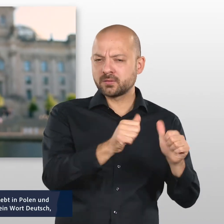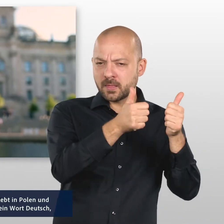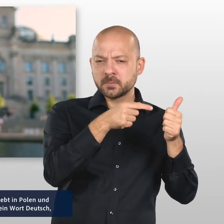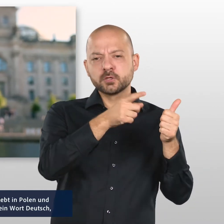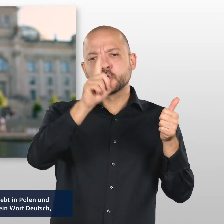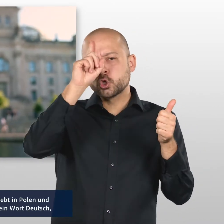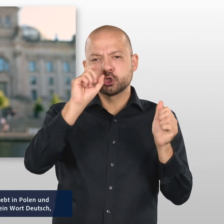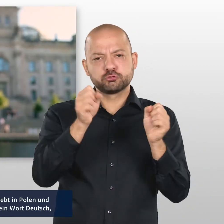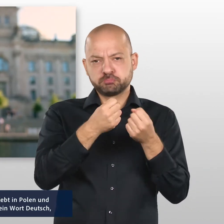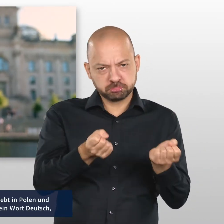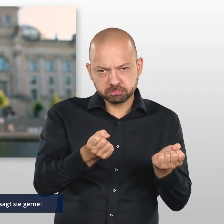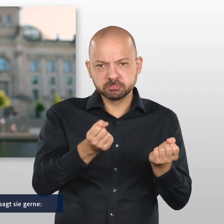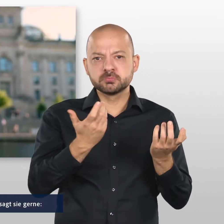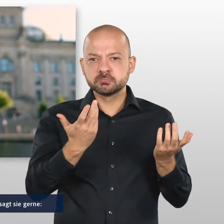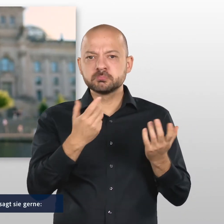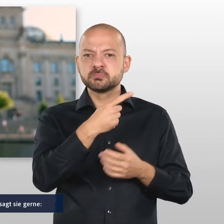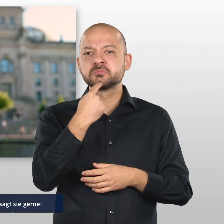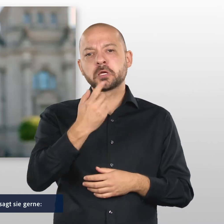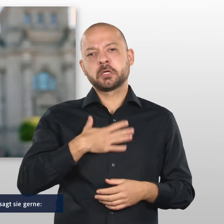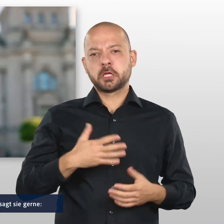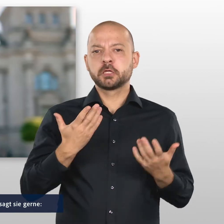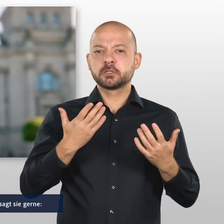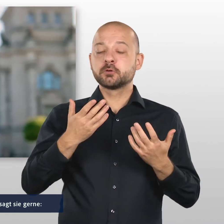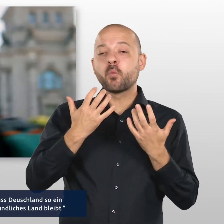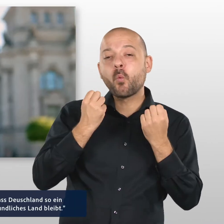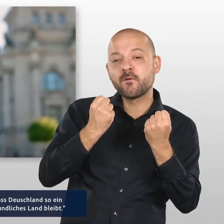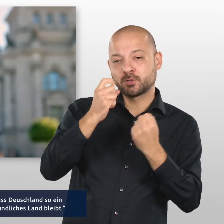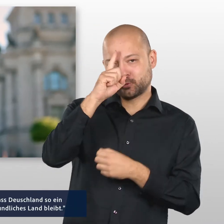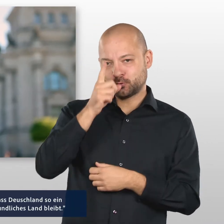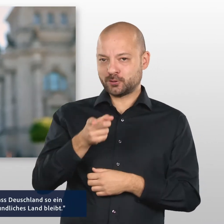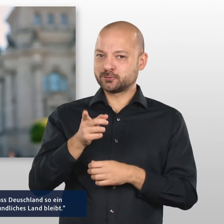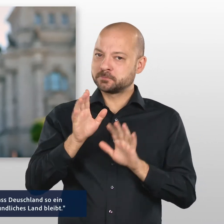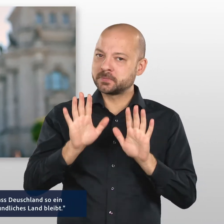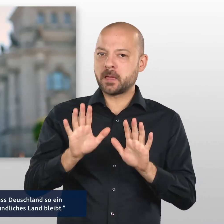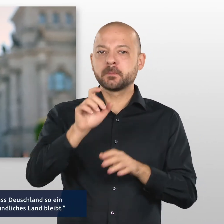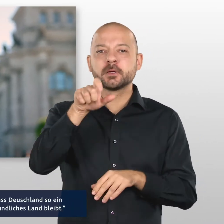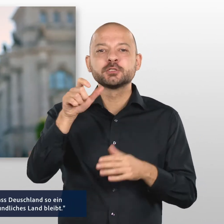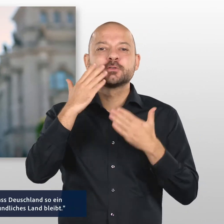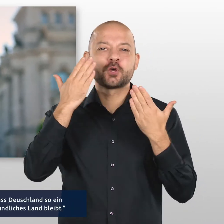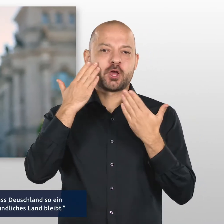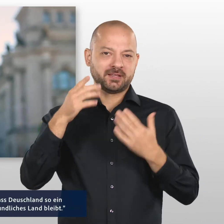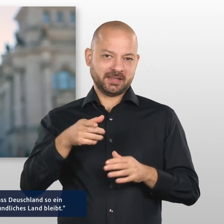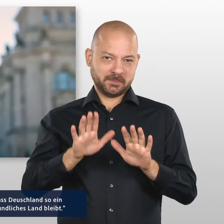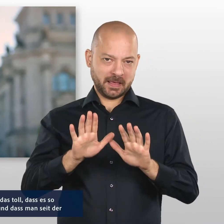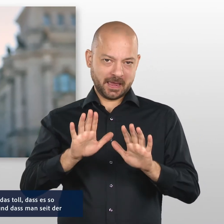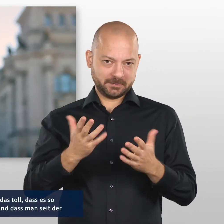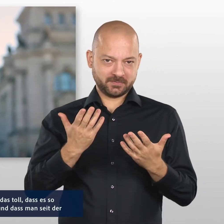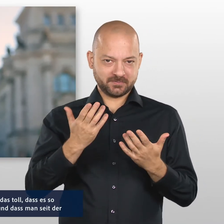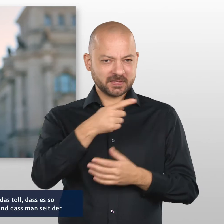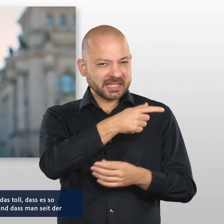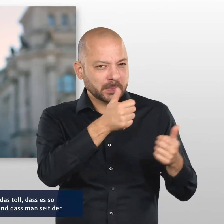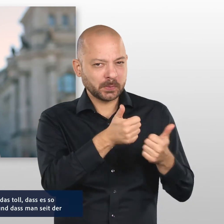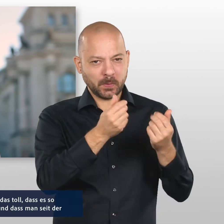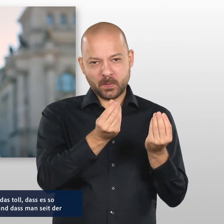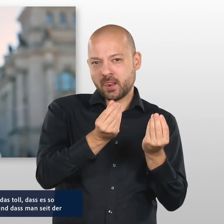in Polen und spricht kein Wort Deutsch, dann sagt sie gerne, ich hoffe, dass Deutschland so ein menschenfreundliches Land bleibt. Sie